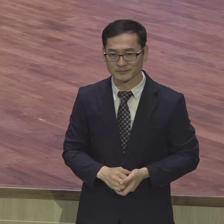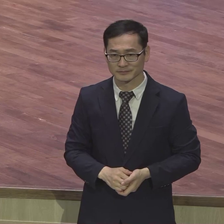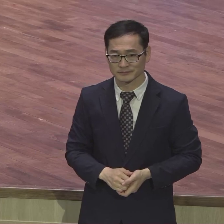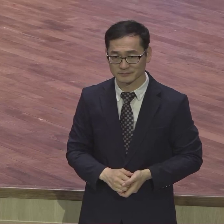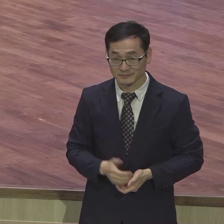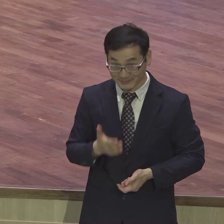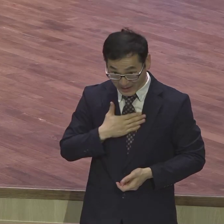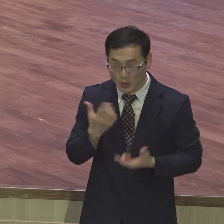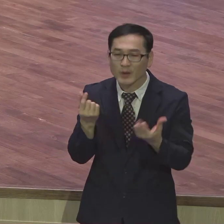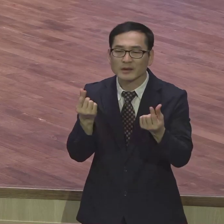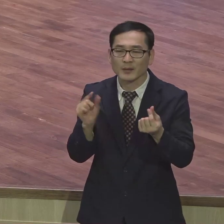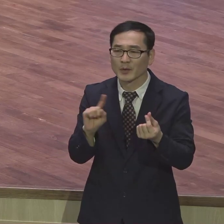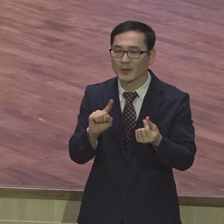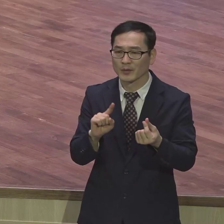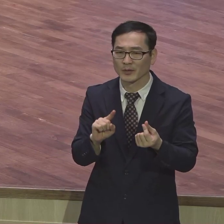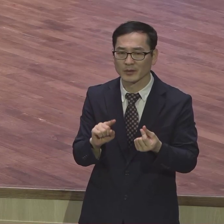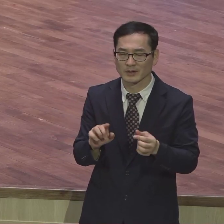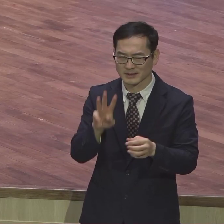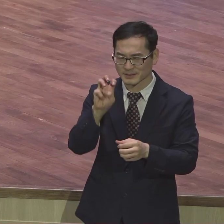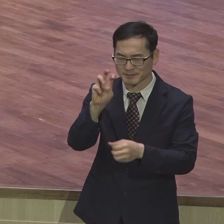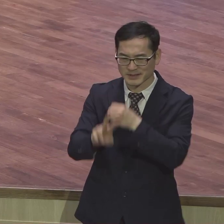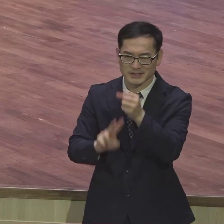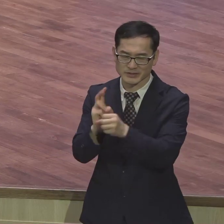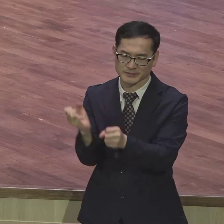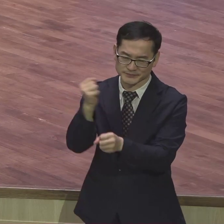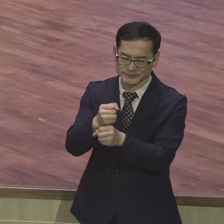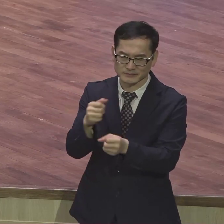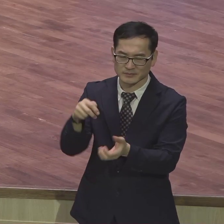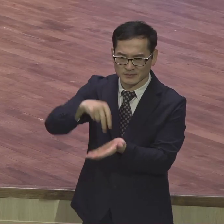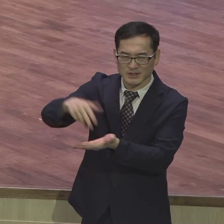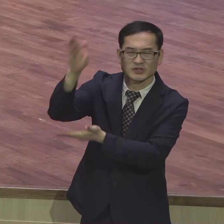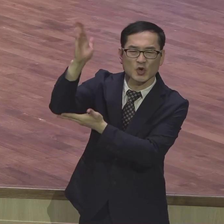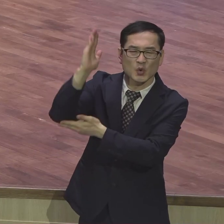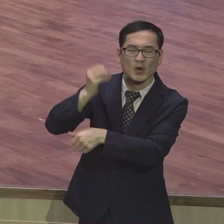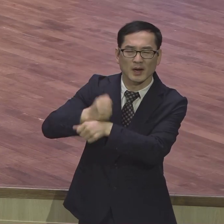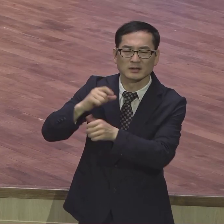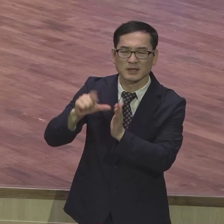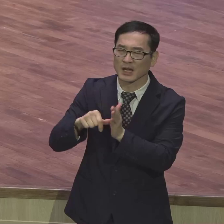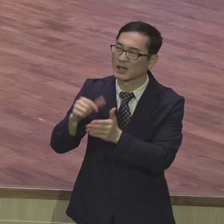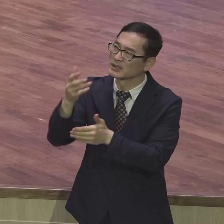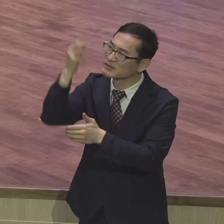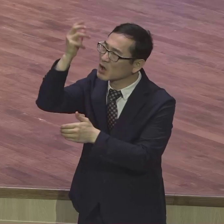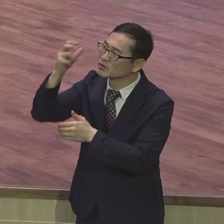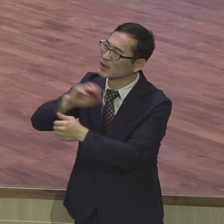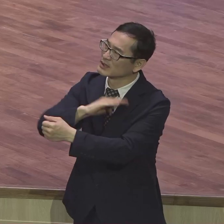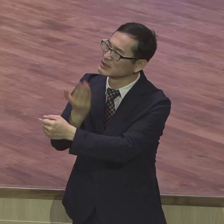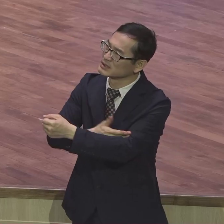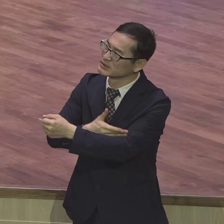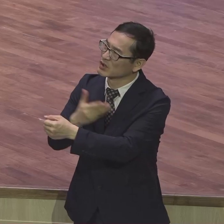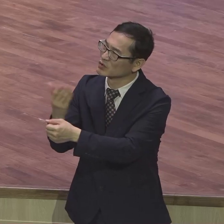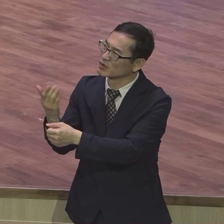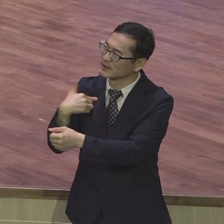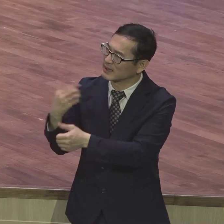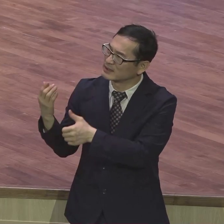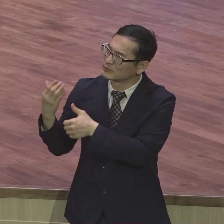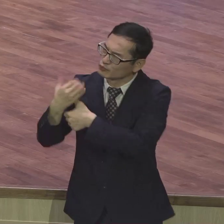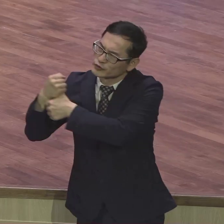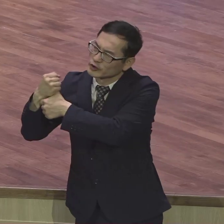창립 사비인전 설교를 하게 되었습니다 하나님 성의 능력에 오른발 장종에 나를 붙들어 조사사